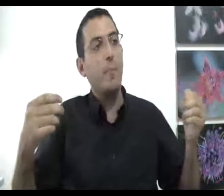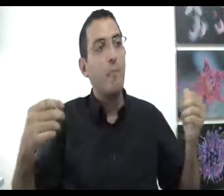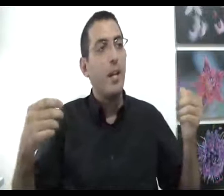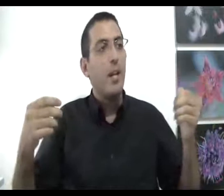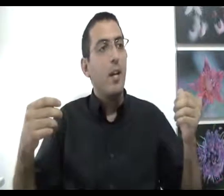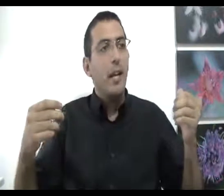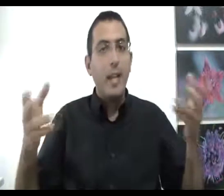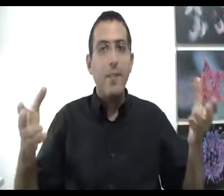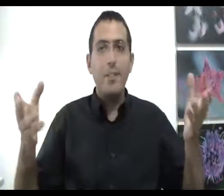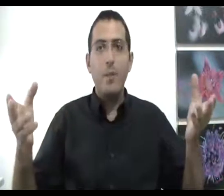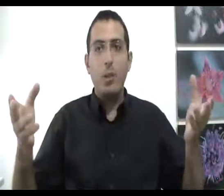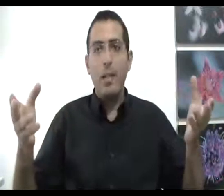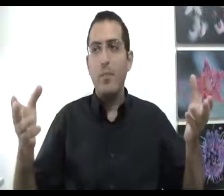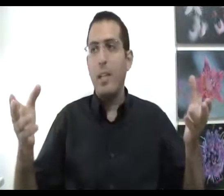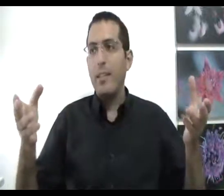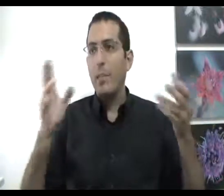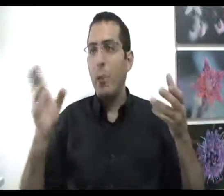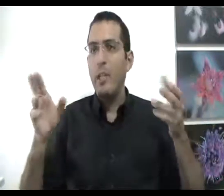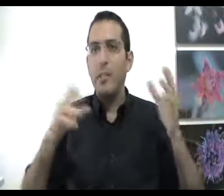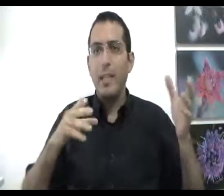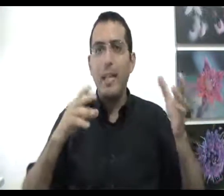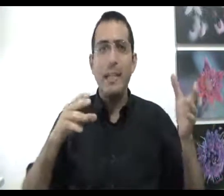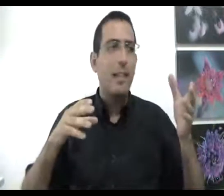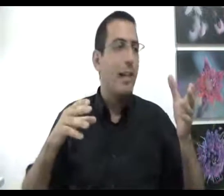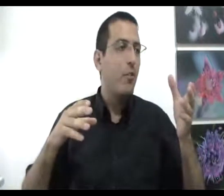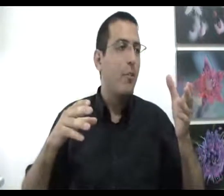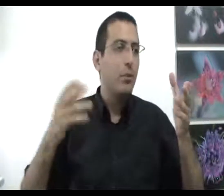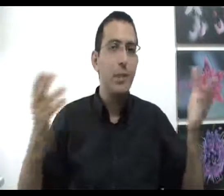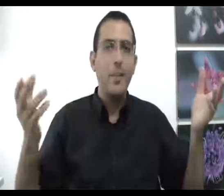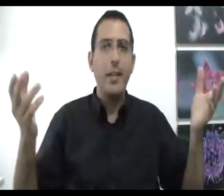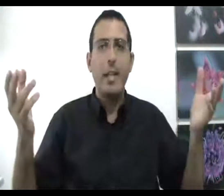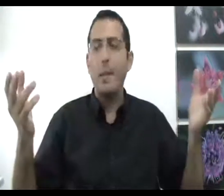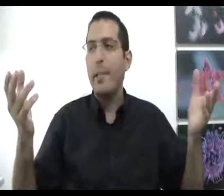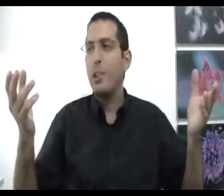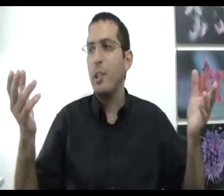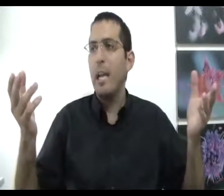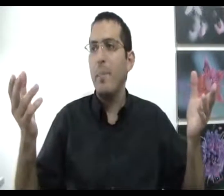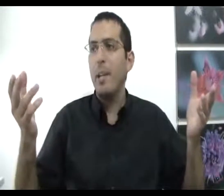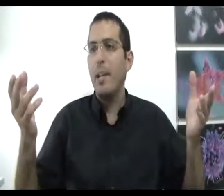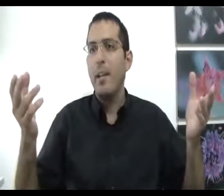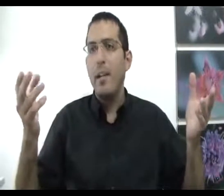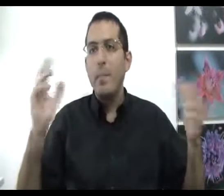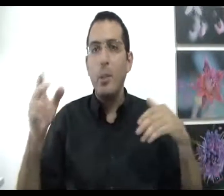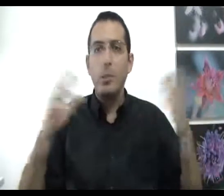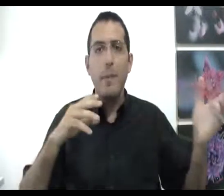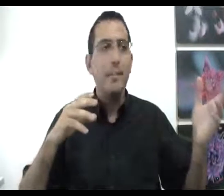היא ללוונטה גם לכל אחד ואחר גם הוראה שצריך לייעץ לילד שלו משהו זה גם כן נקרא מאמן אישי, גם מישהו שמייעץ